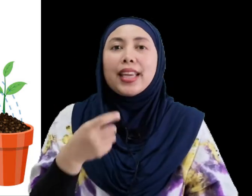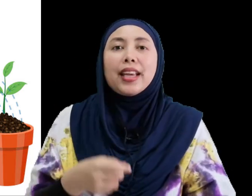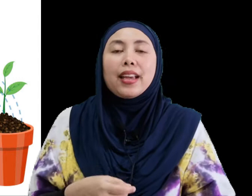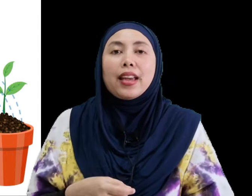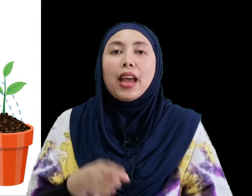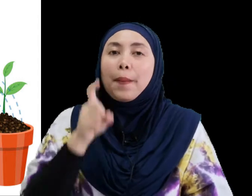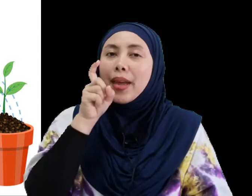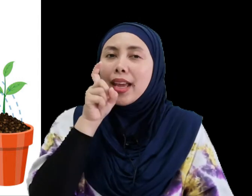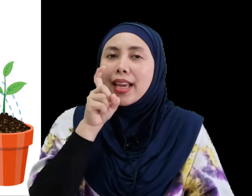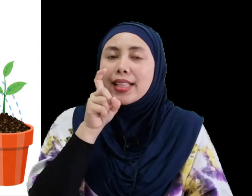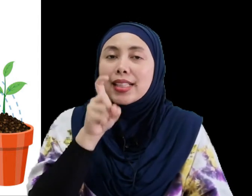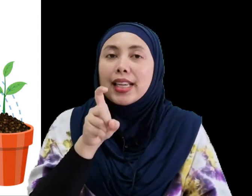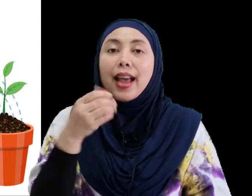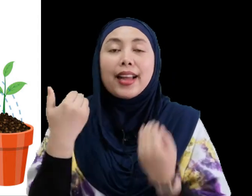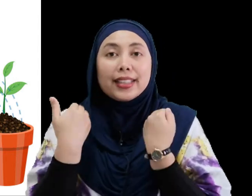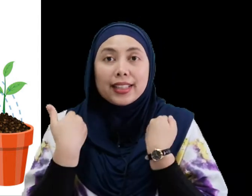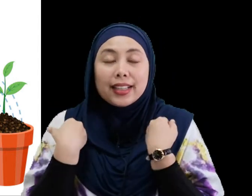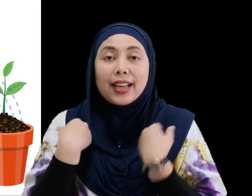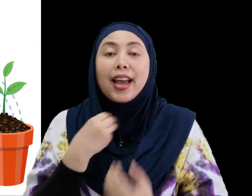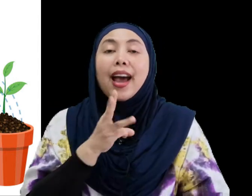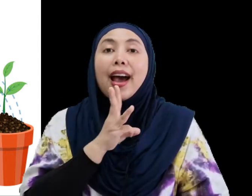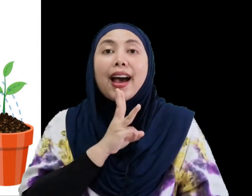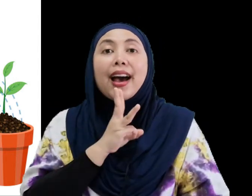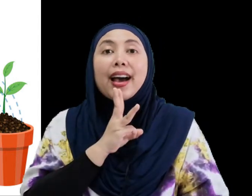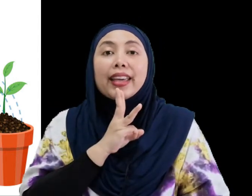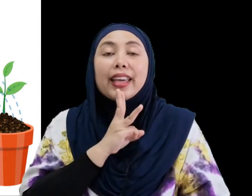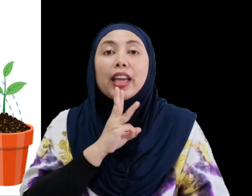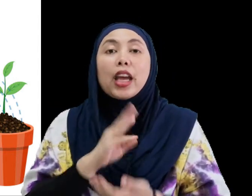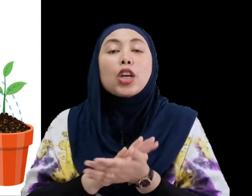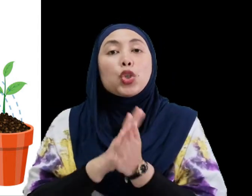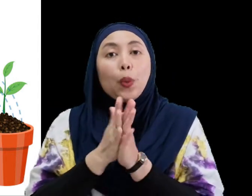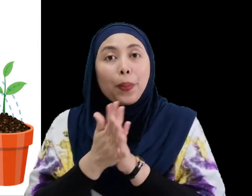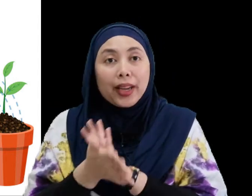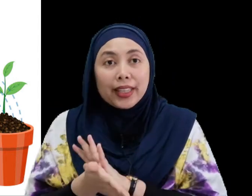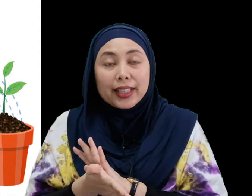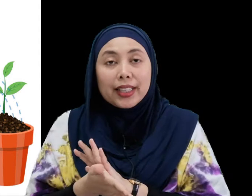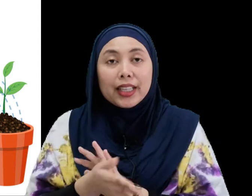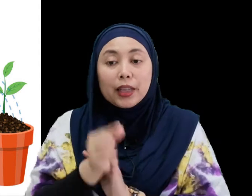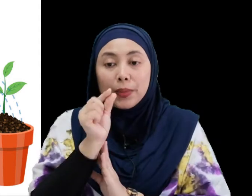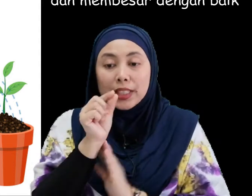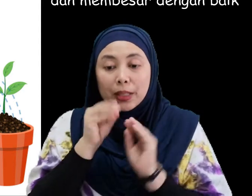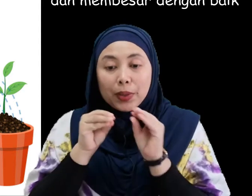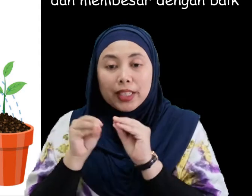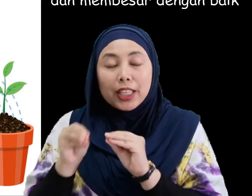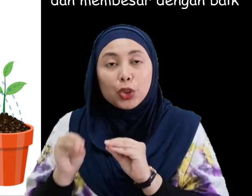Mesti ada air Supaya biji benih itu